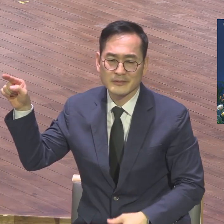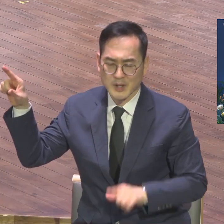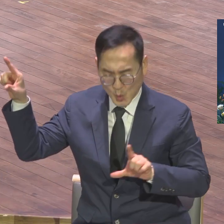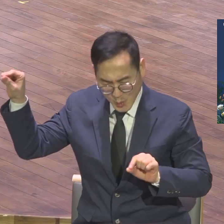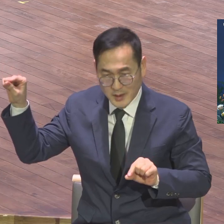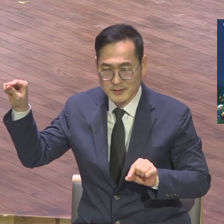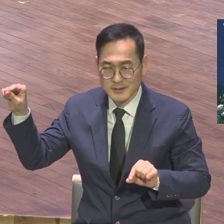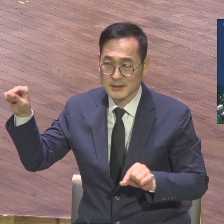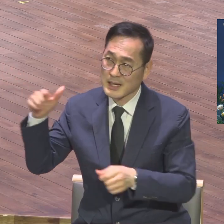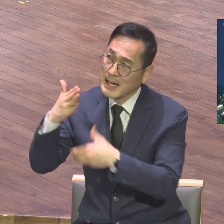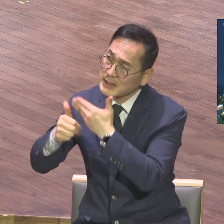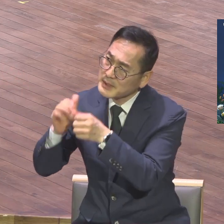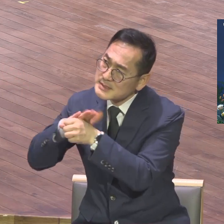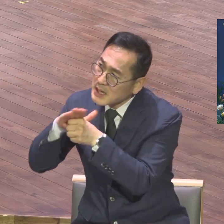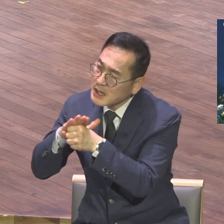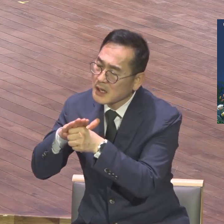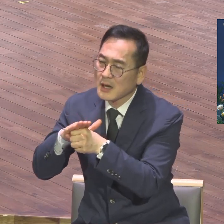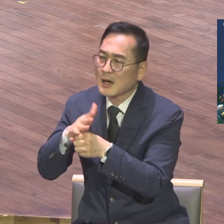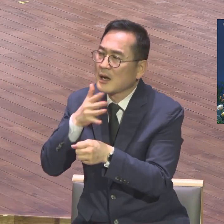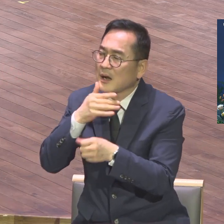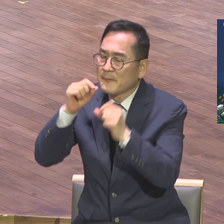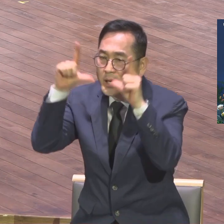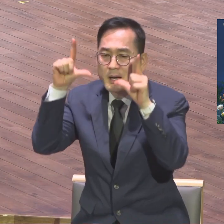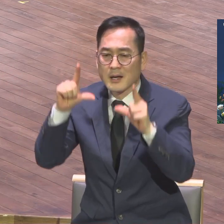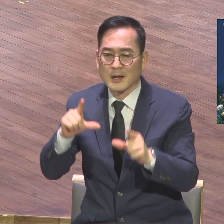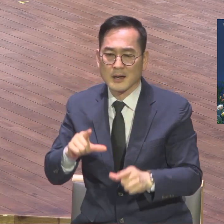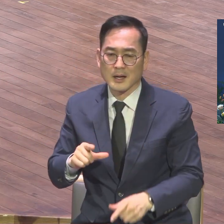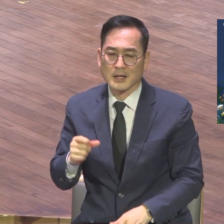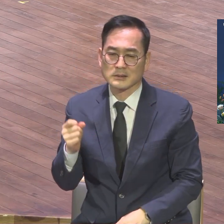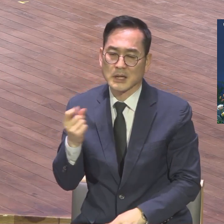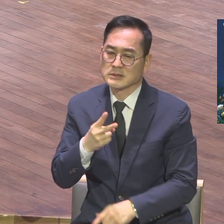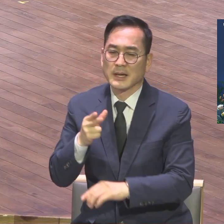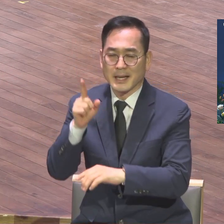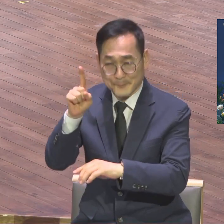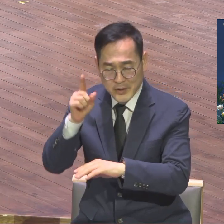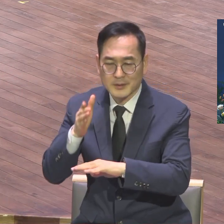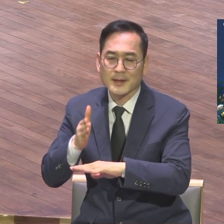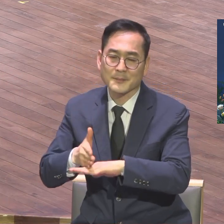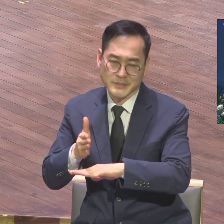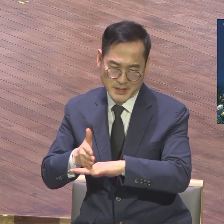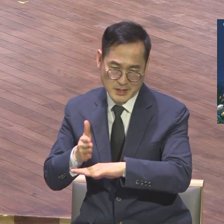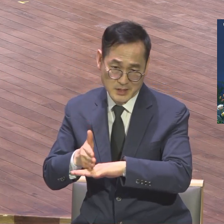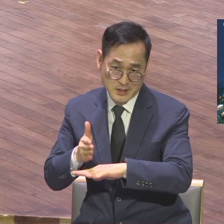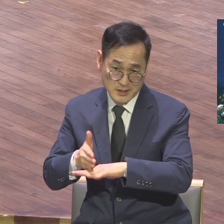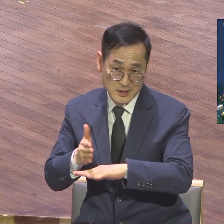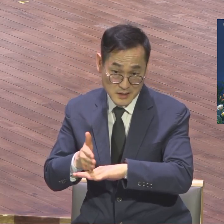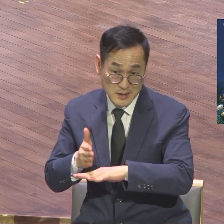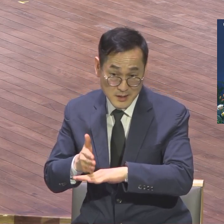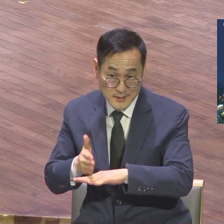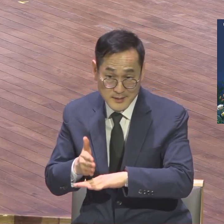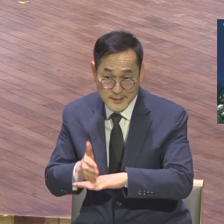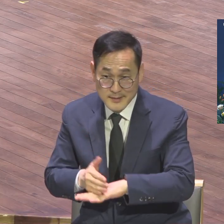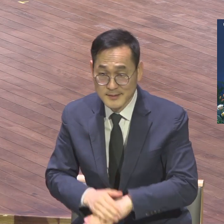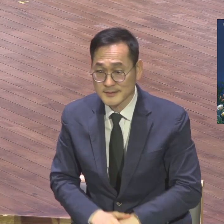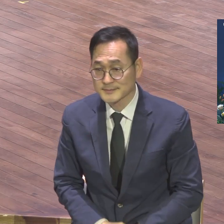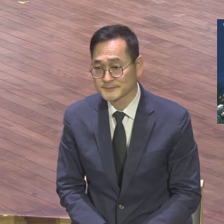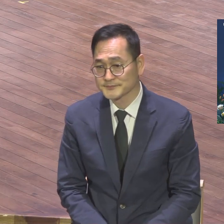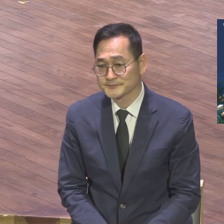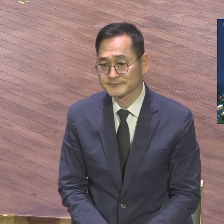성도님들이 한 해를 마무리하면서 다시 한번 느끼면서 하나님 감사합니다. 감사를 느끼시기